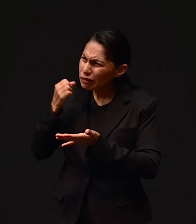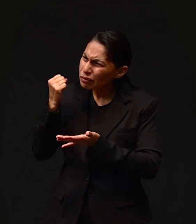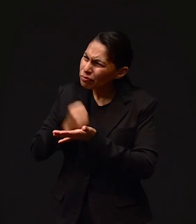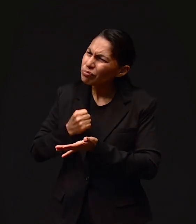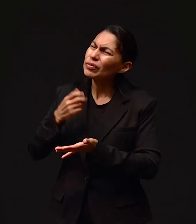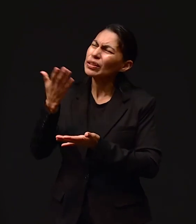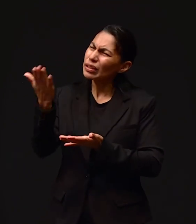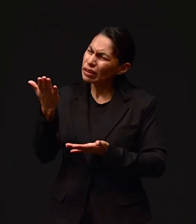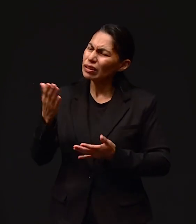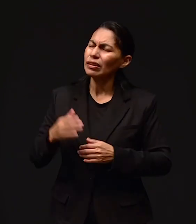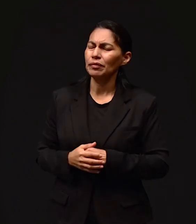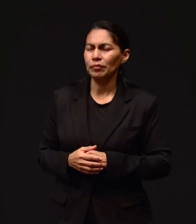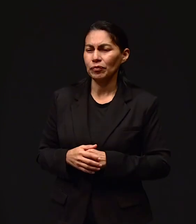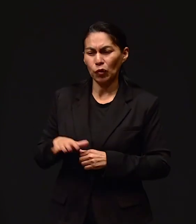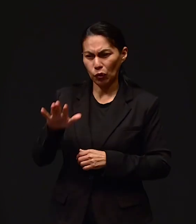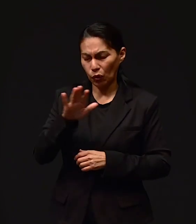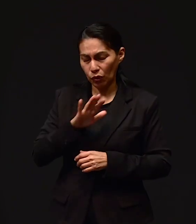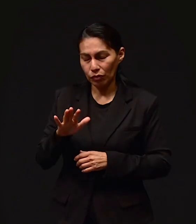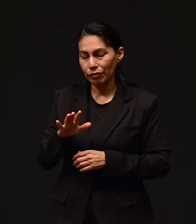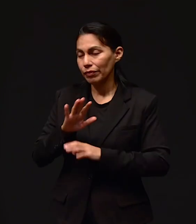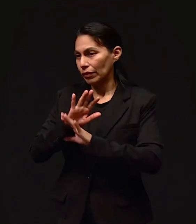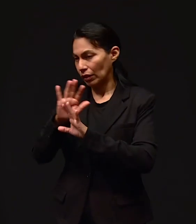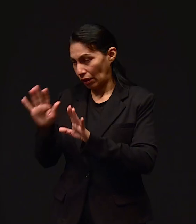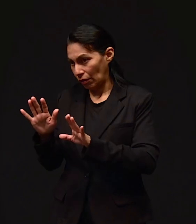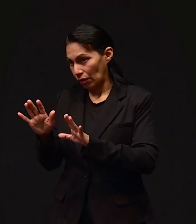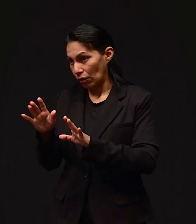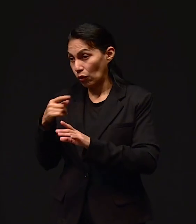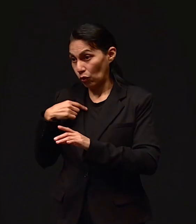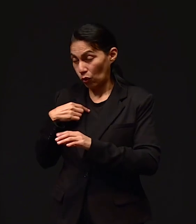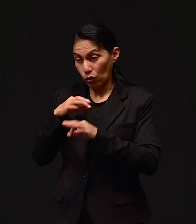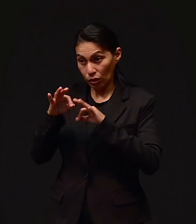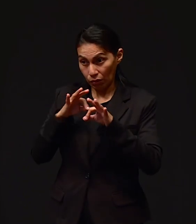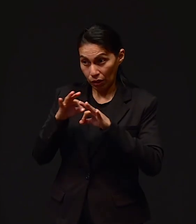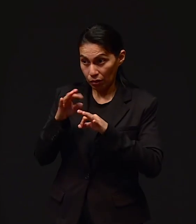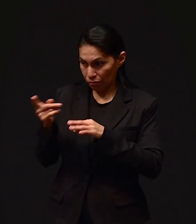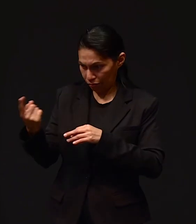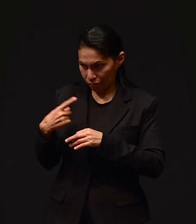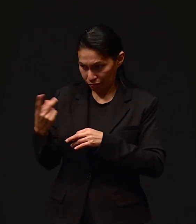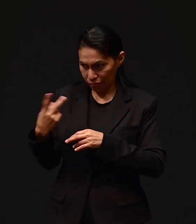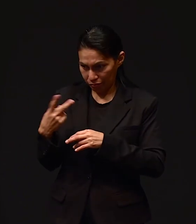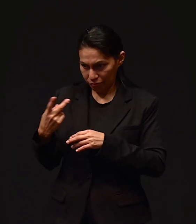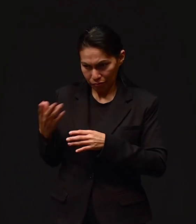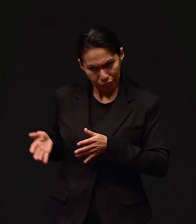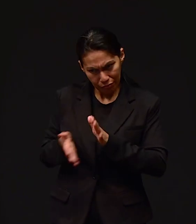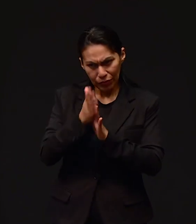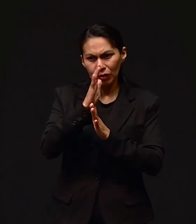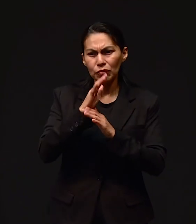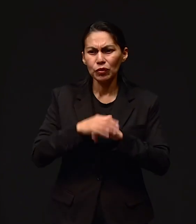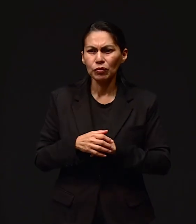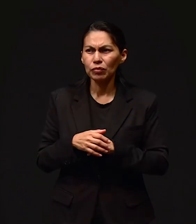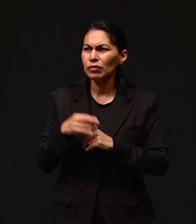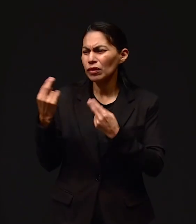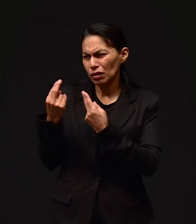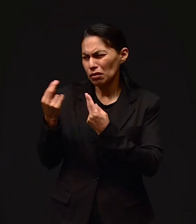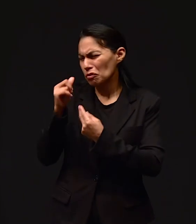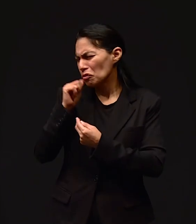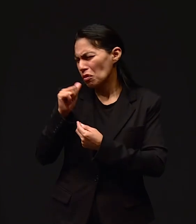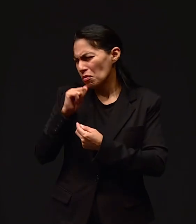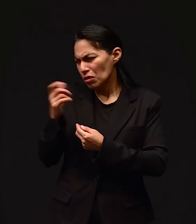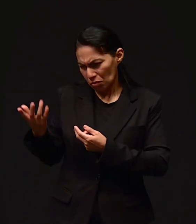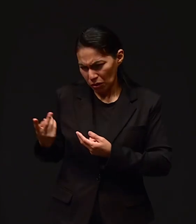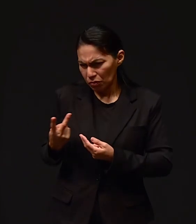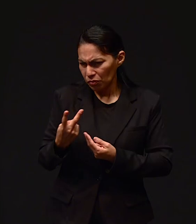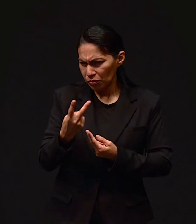también. Y le dije, bueno, ahora tengo que ir a trabajar, pero quiero que vayas conmigo. Y vámonos, le dije, porque yo te necesito en todo